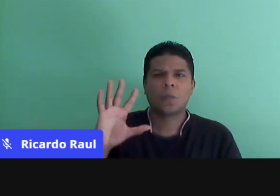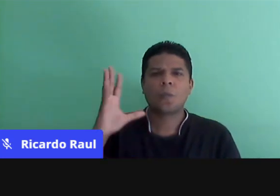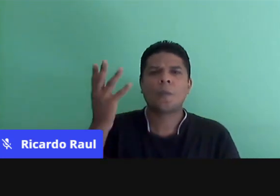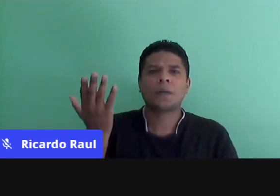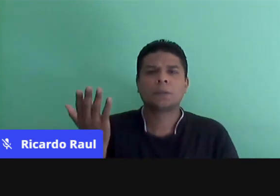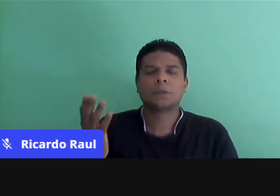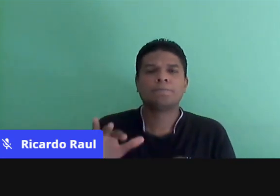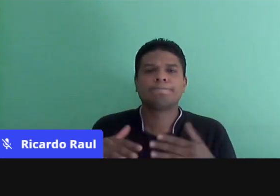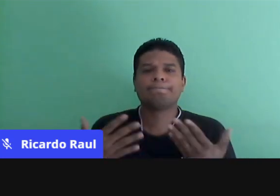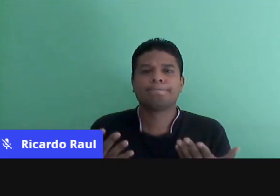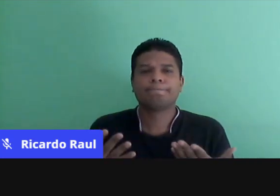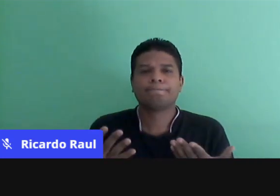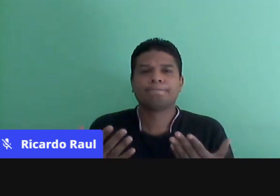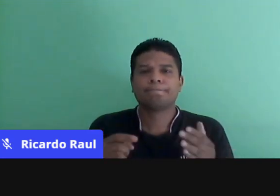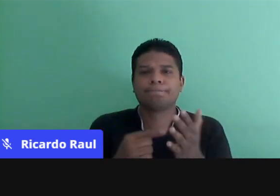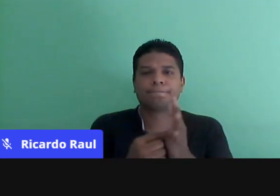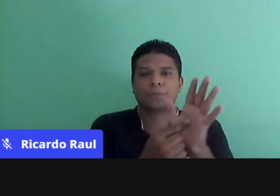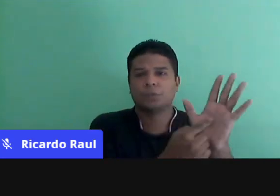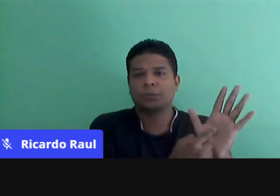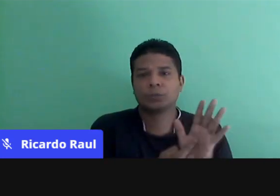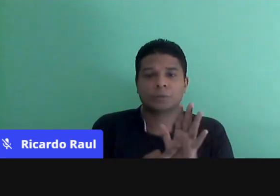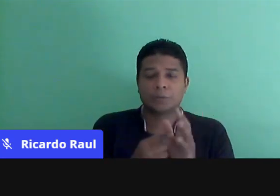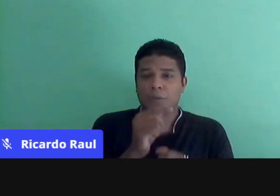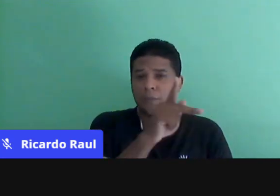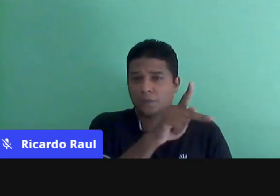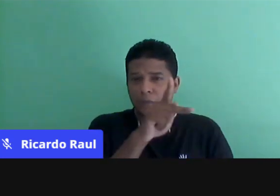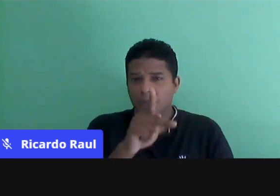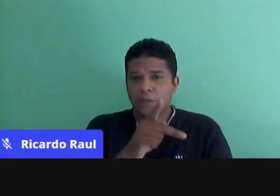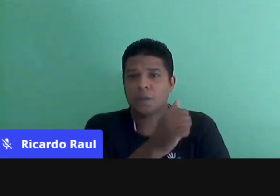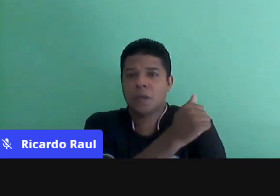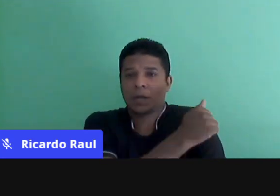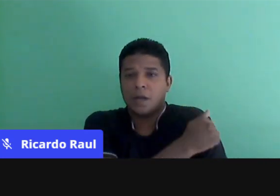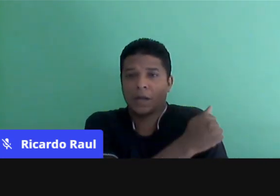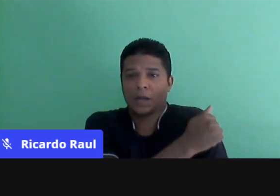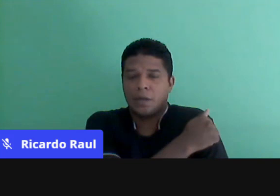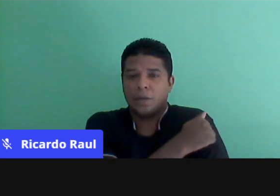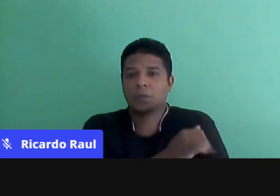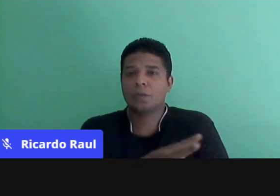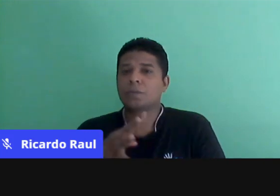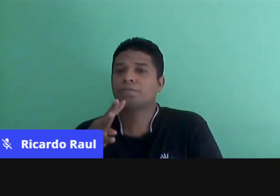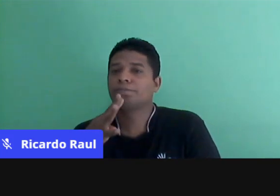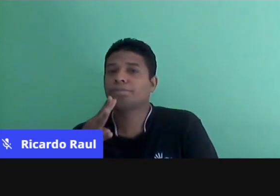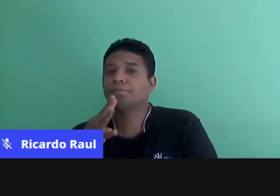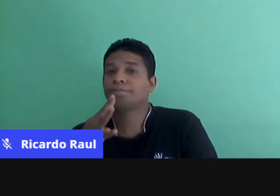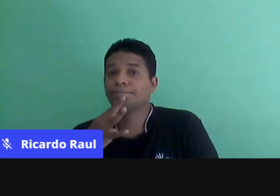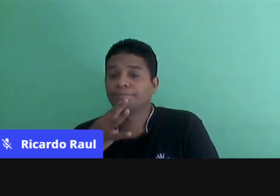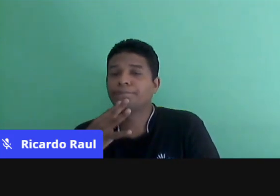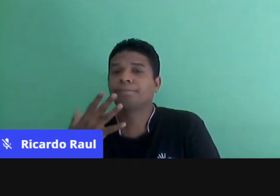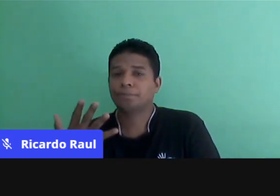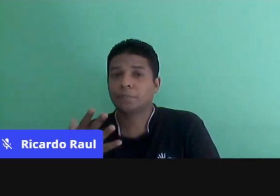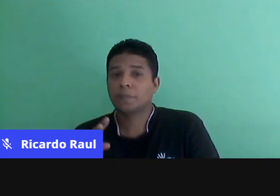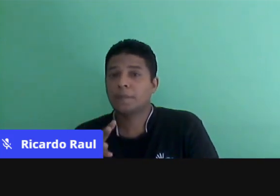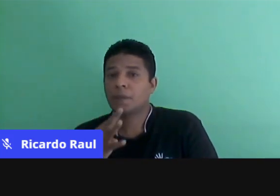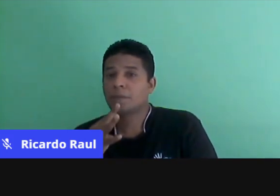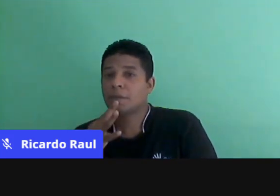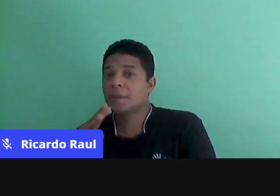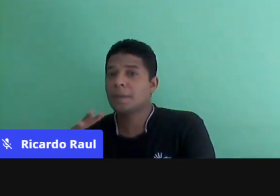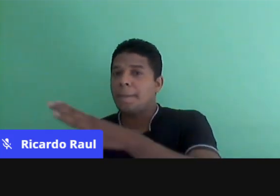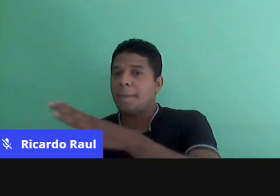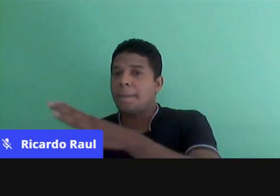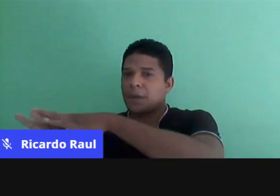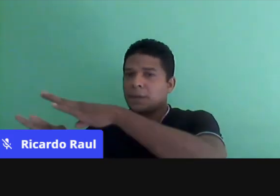presentes nesse espaço? Professor, professor, aluno e o conhecimento. Nesse momento, o conhecimento matemático.